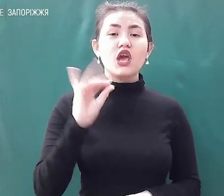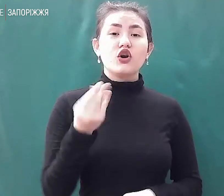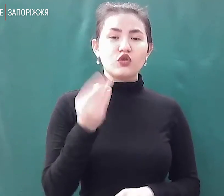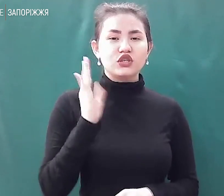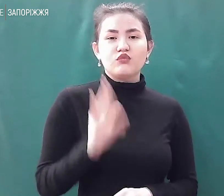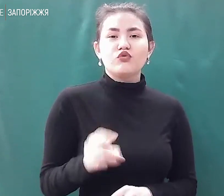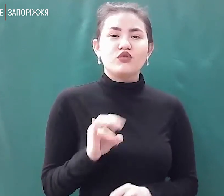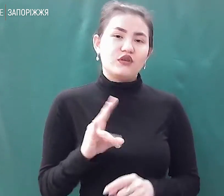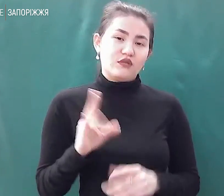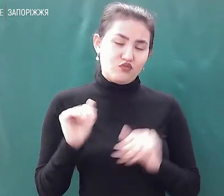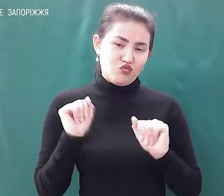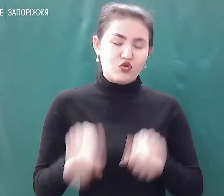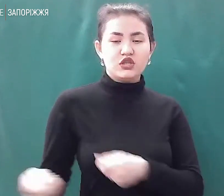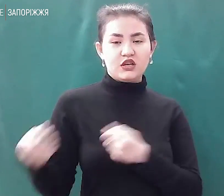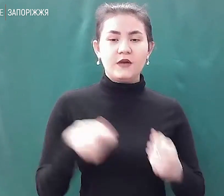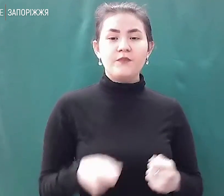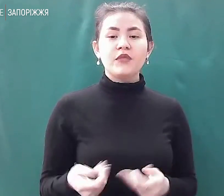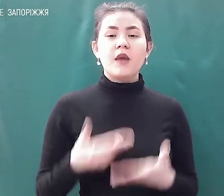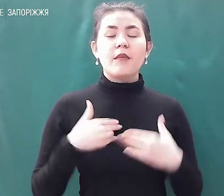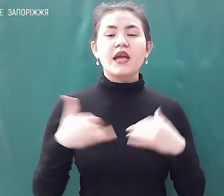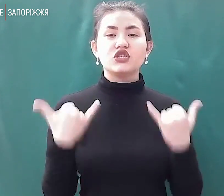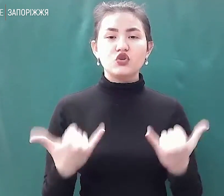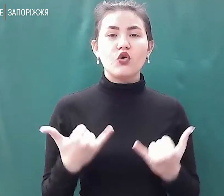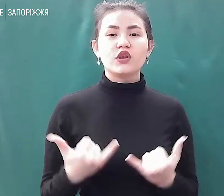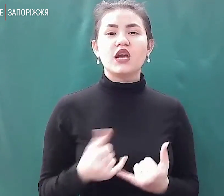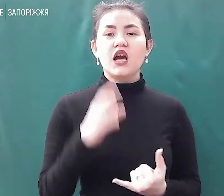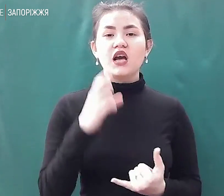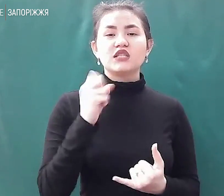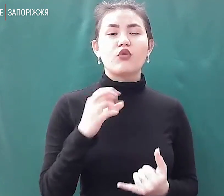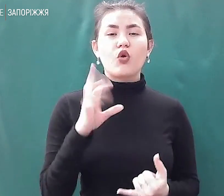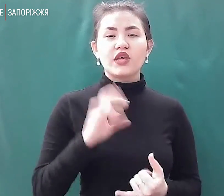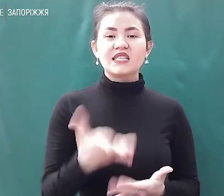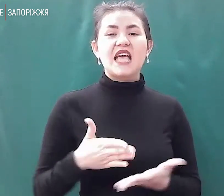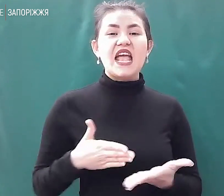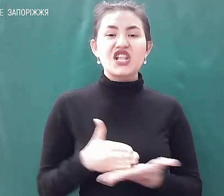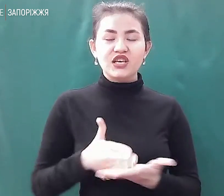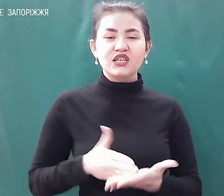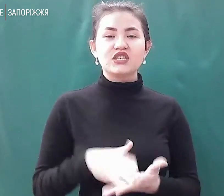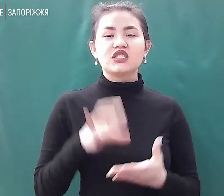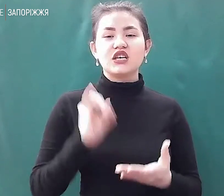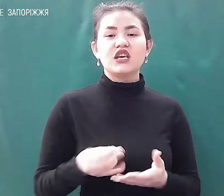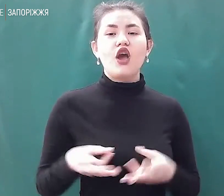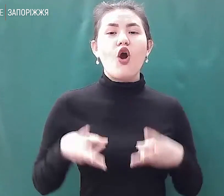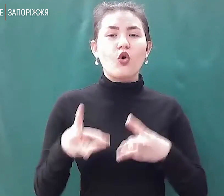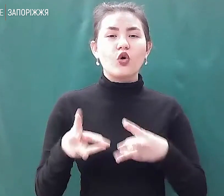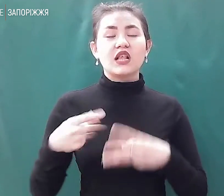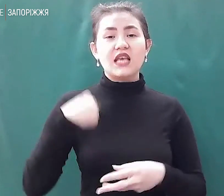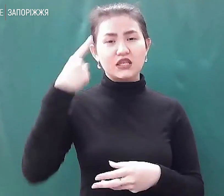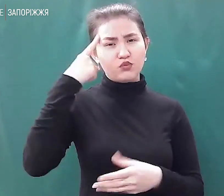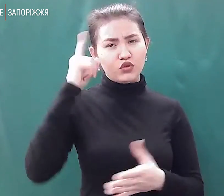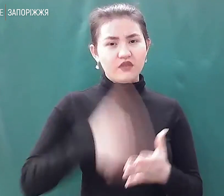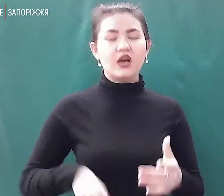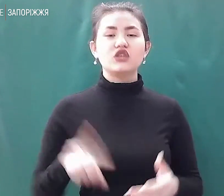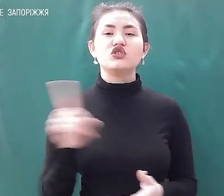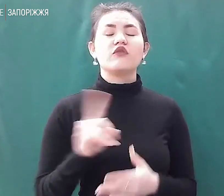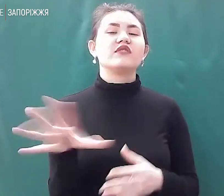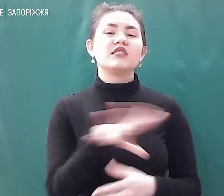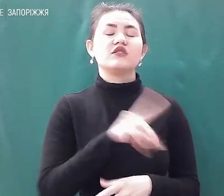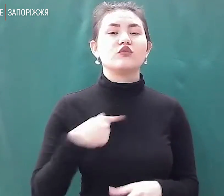Моя спроя на сьогодні – це ніж, і моя спроя – це котли. І я сподіваюся, що все, що ми зробили, це правильно, тому що